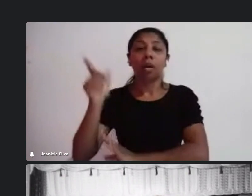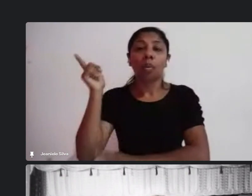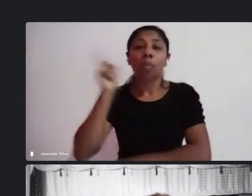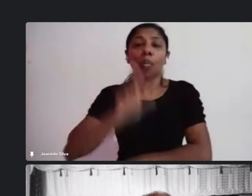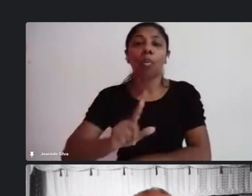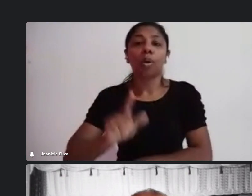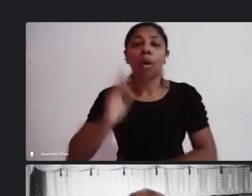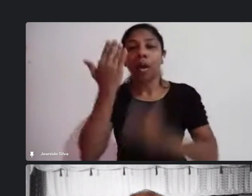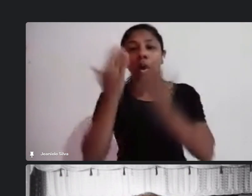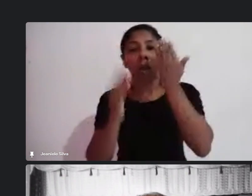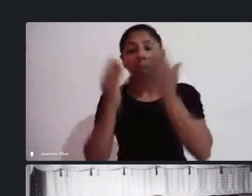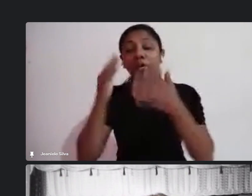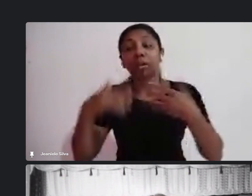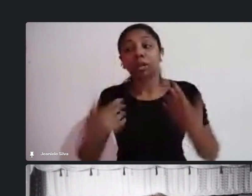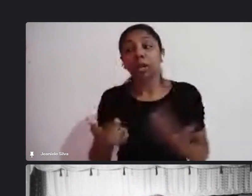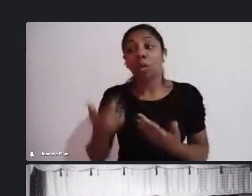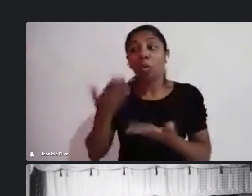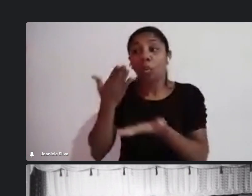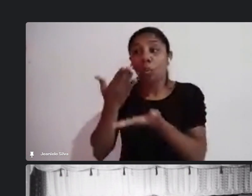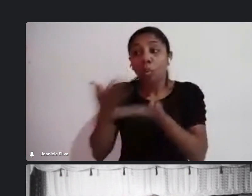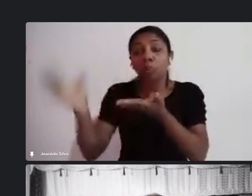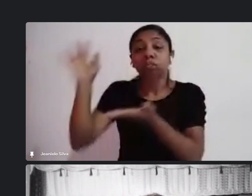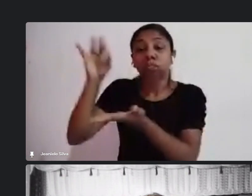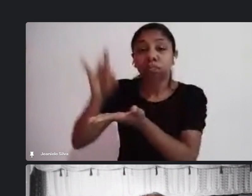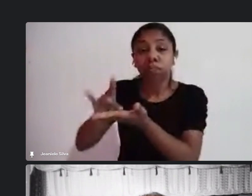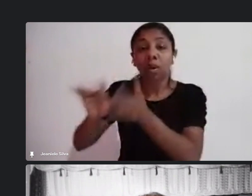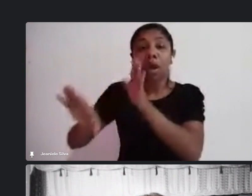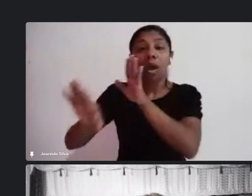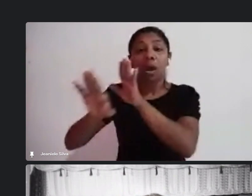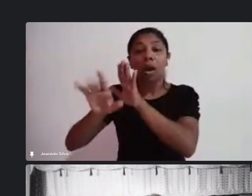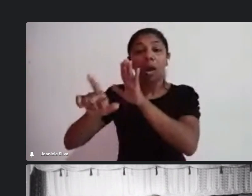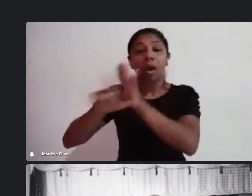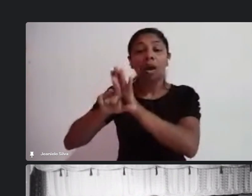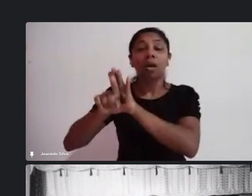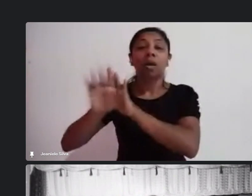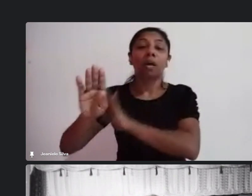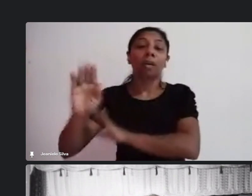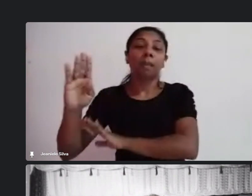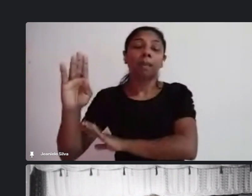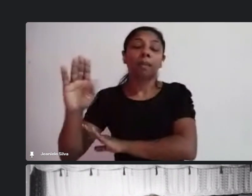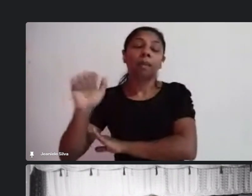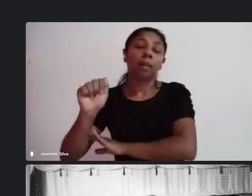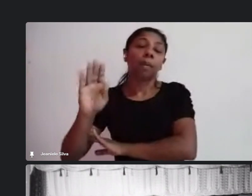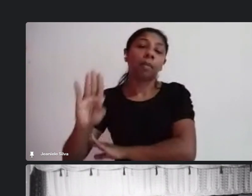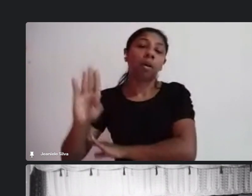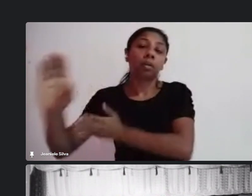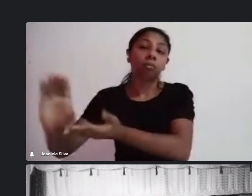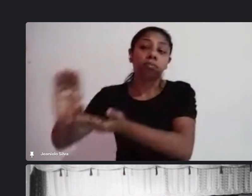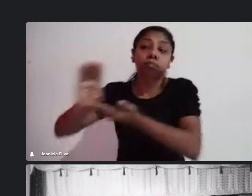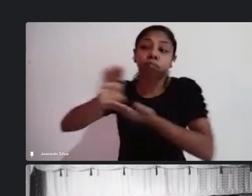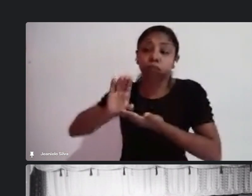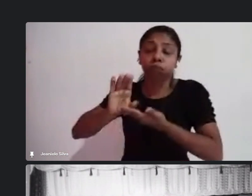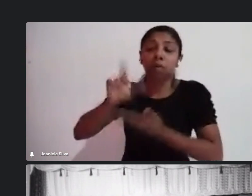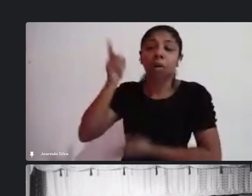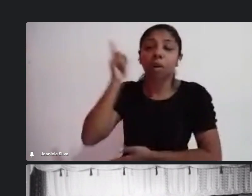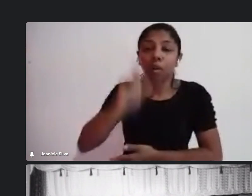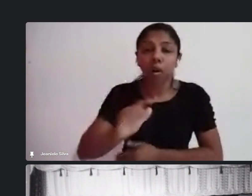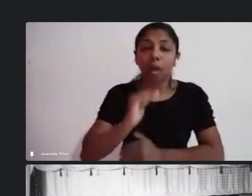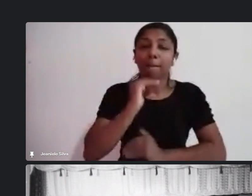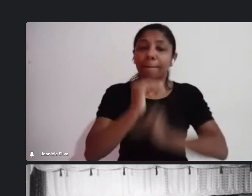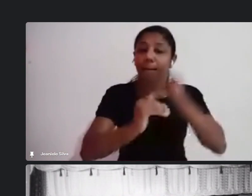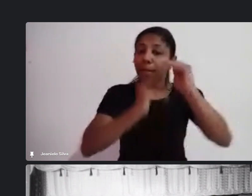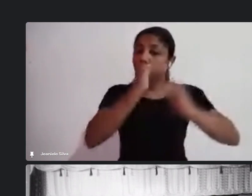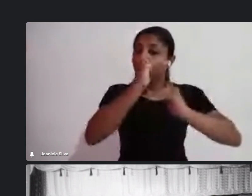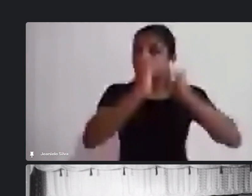chegada da Aldeblanc, com a chegada dos recursos, a gente teve condições de aumentar essa nossa ação em